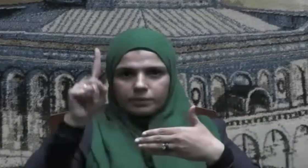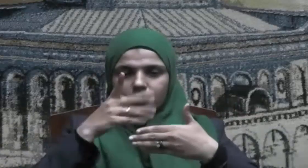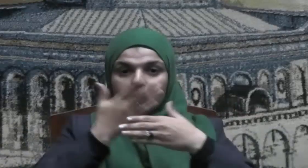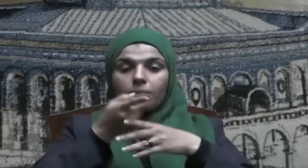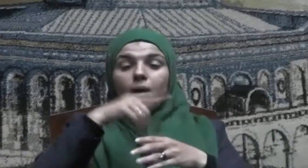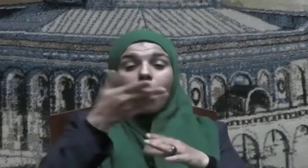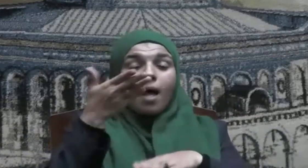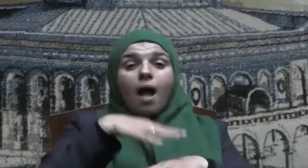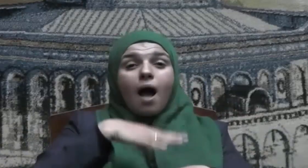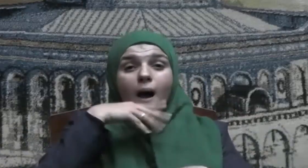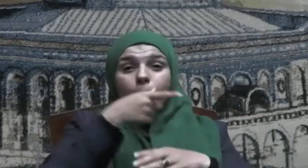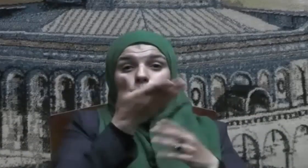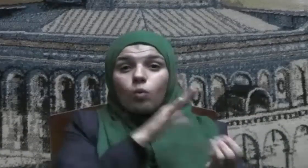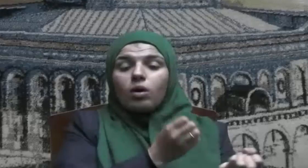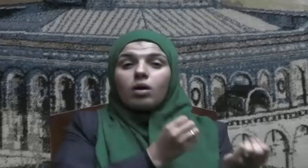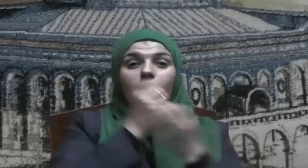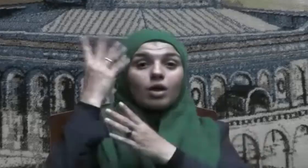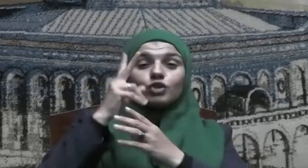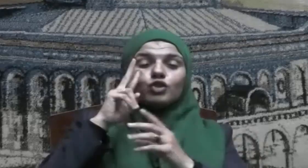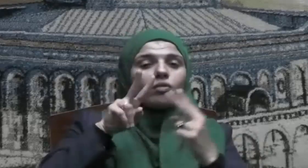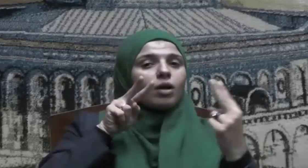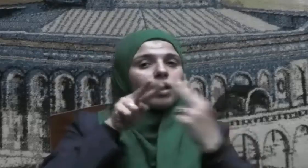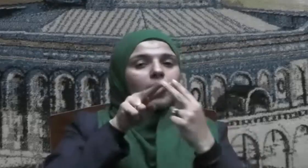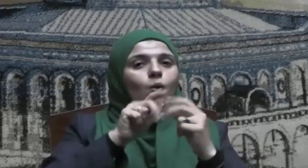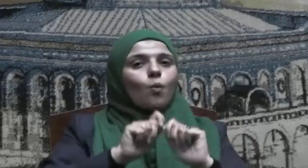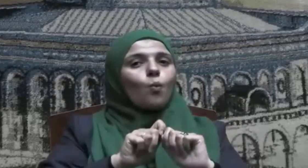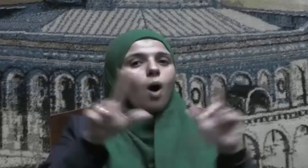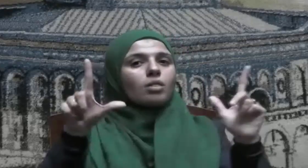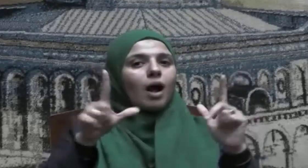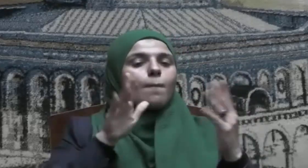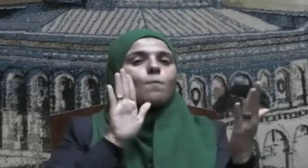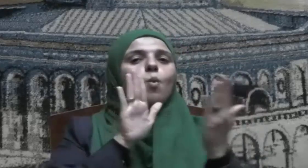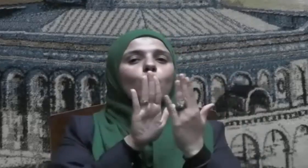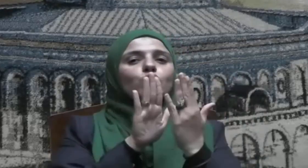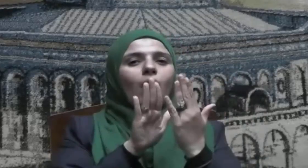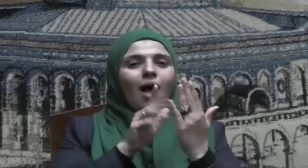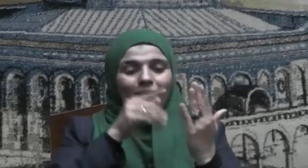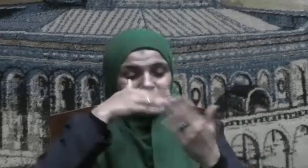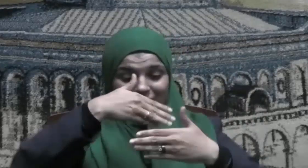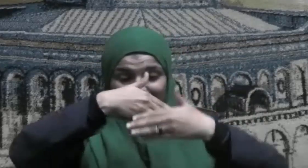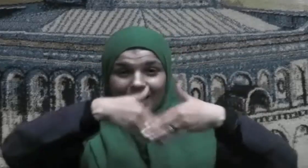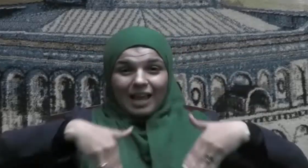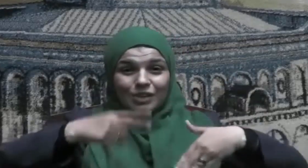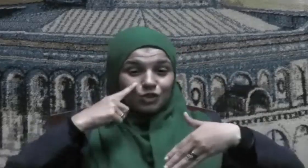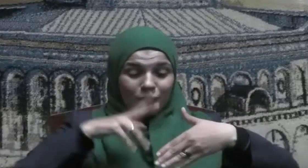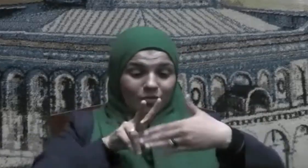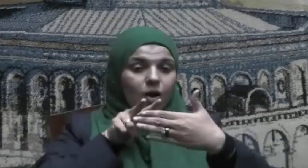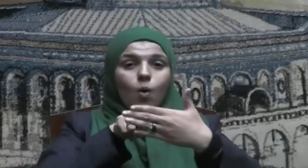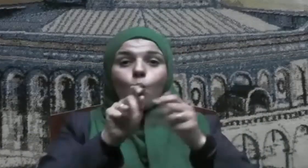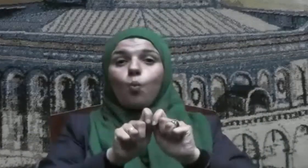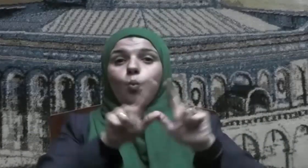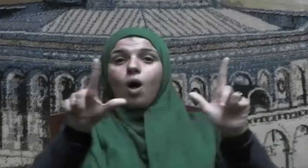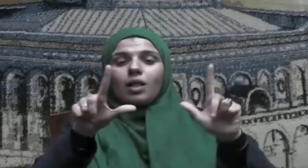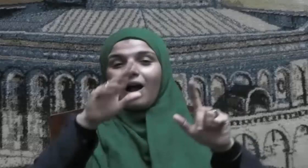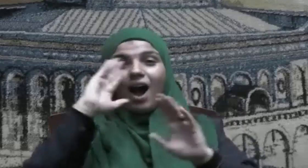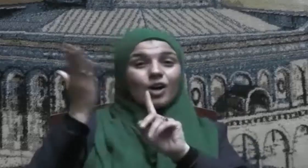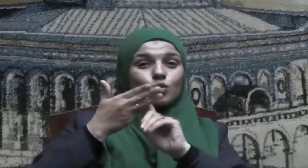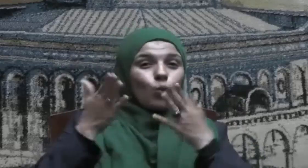فكلمه كفاحا يعني مواجهة ليس بينهما حجاب ولا رسول فقال